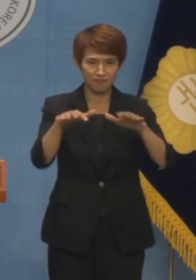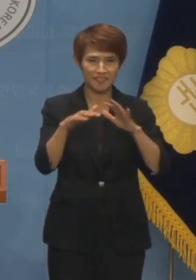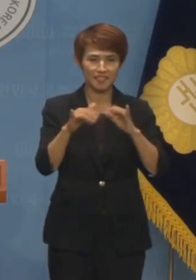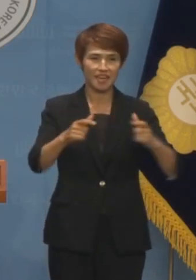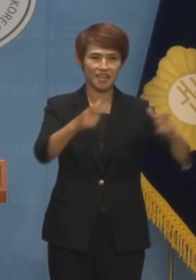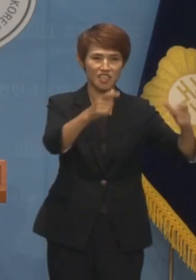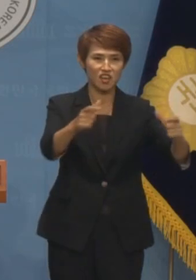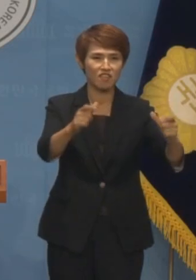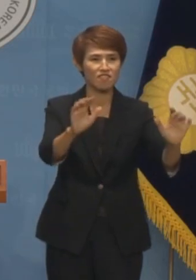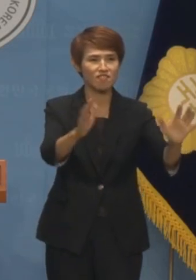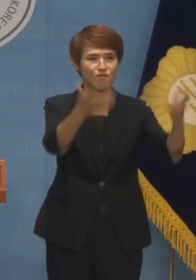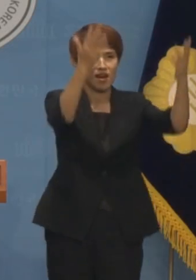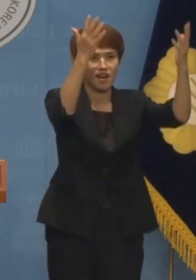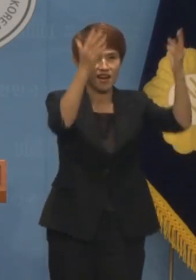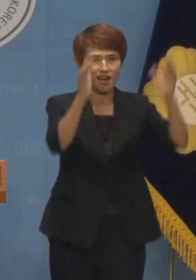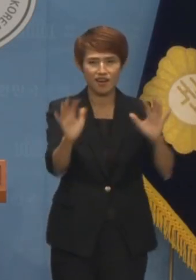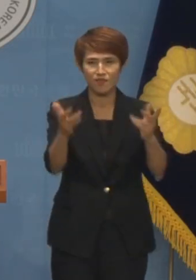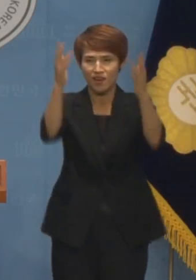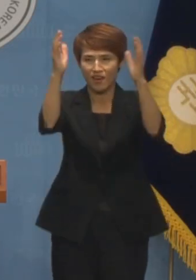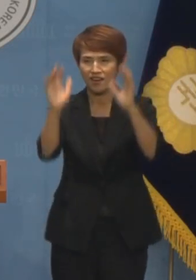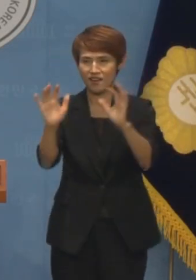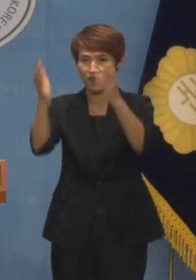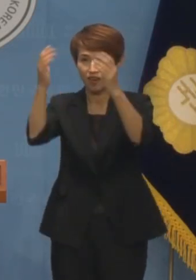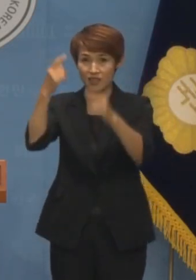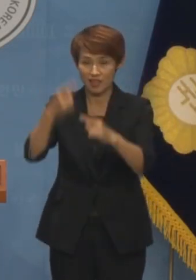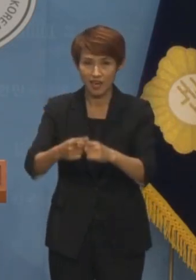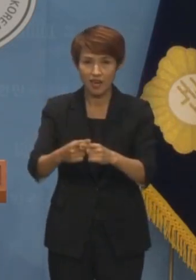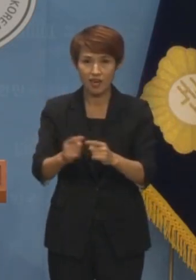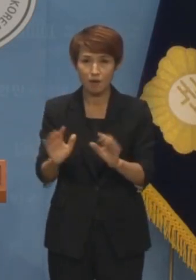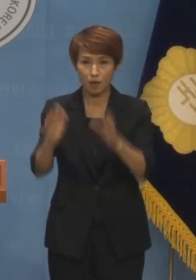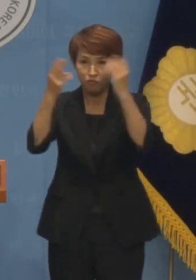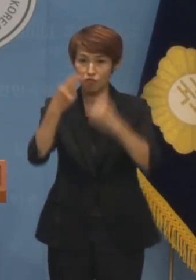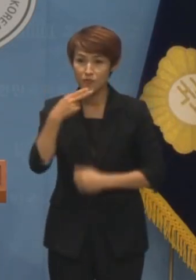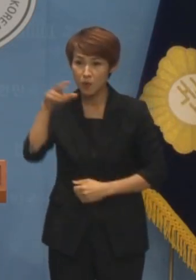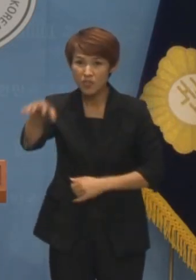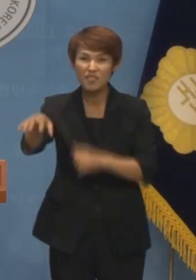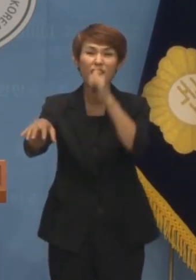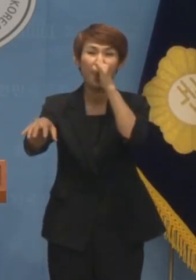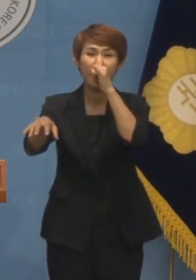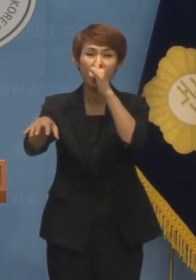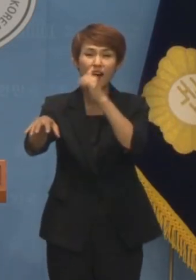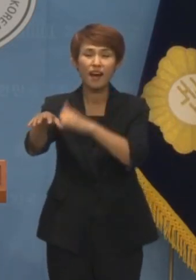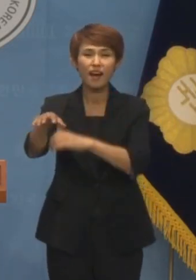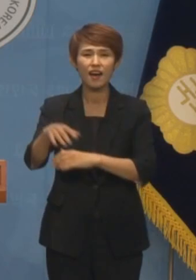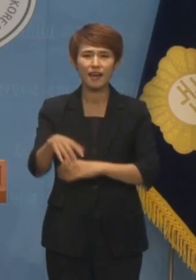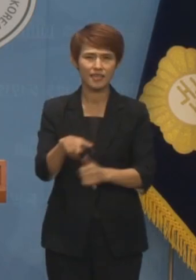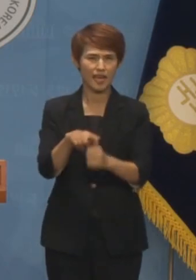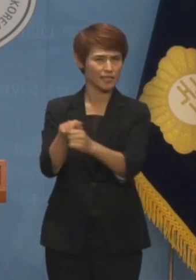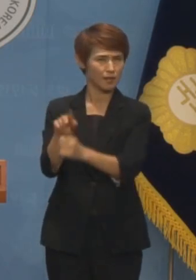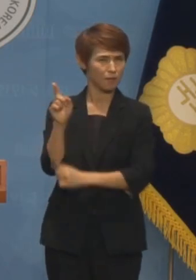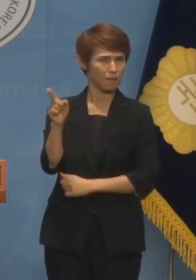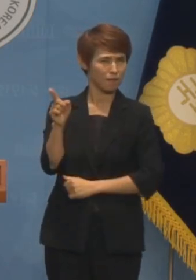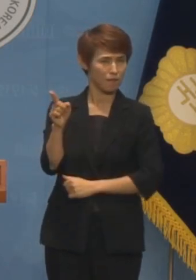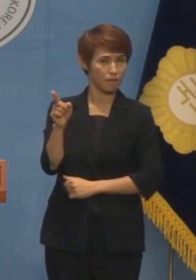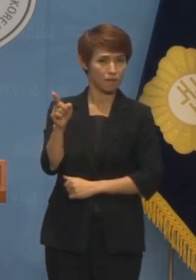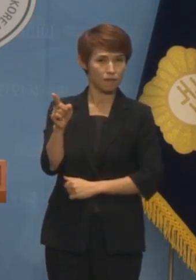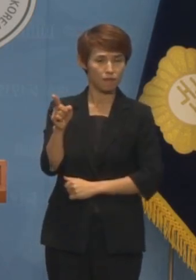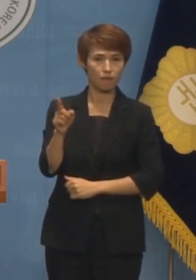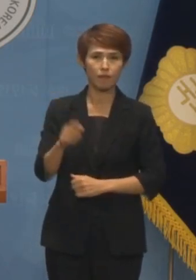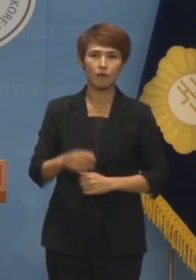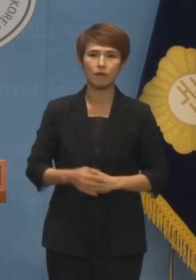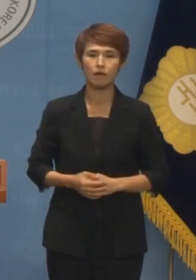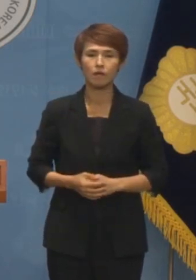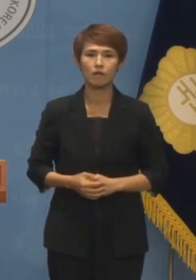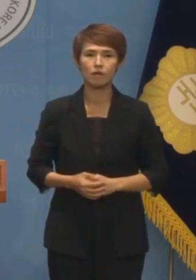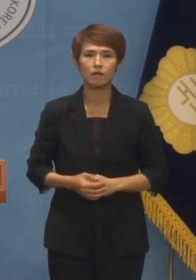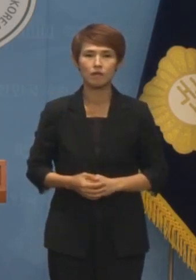부르며 호응을 유도하던 중 박수를 치지 않은 지역이 있다며 간첩이라는 말을 하자. 이에